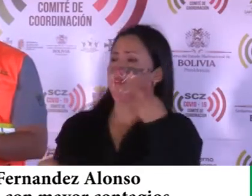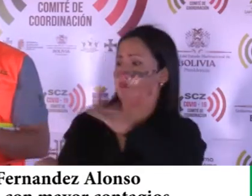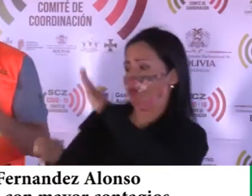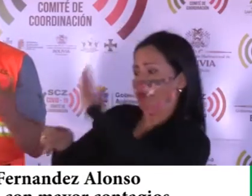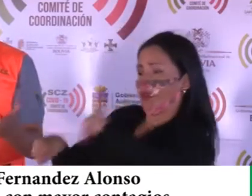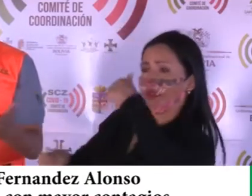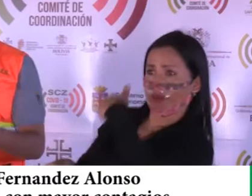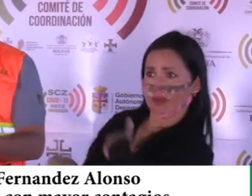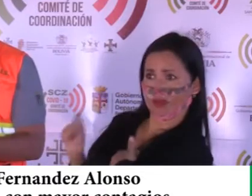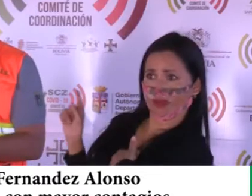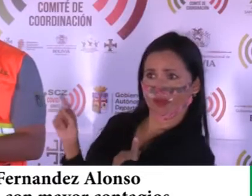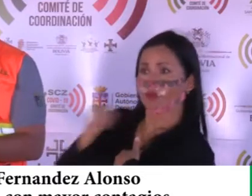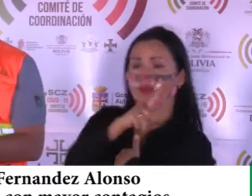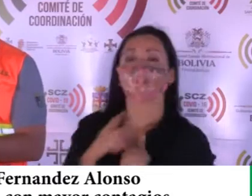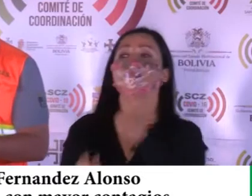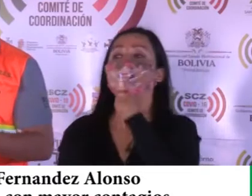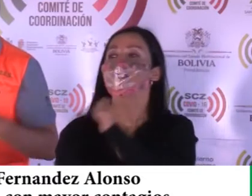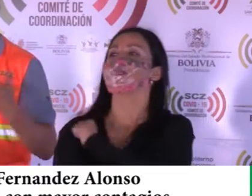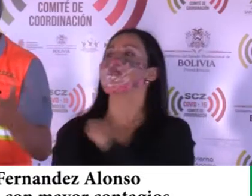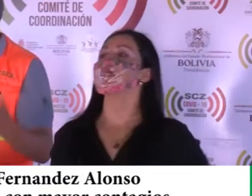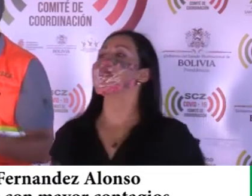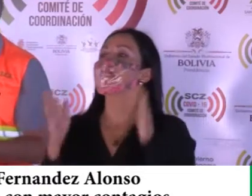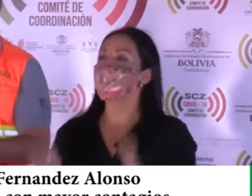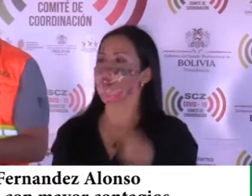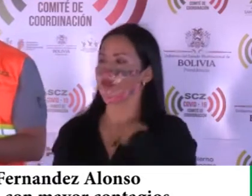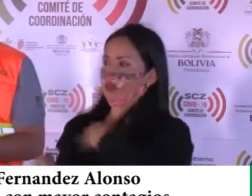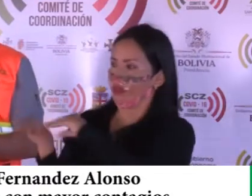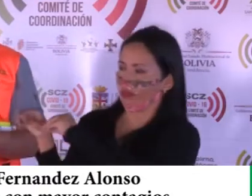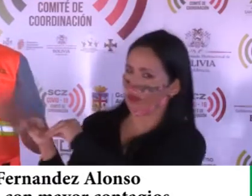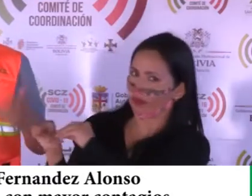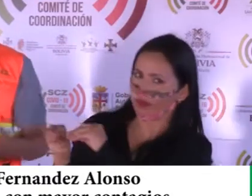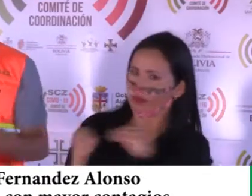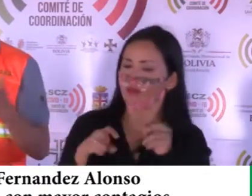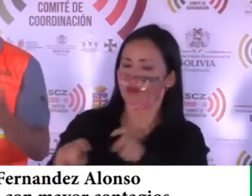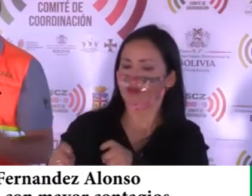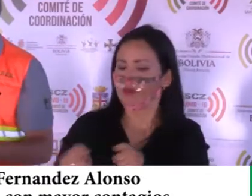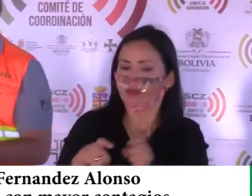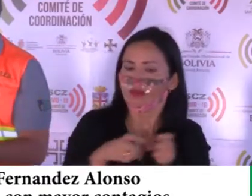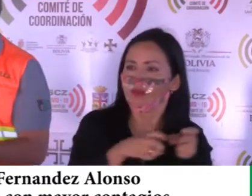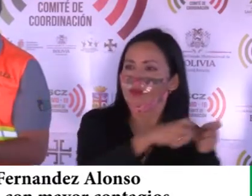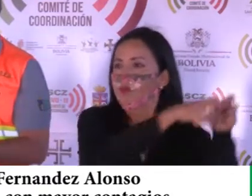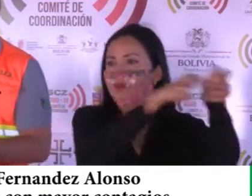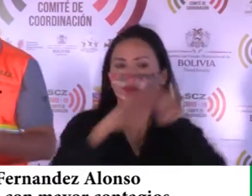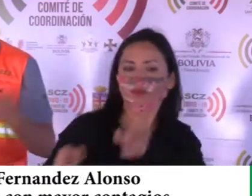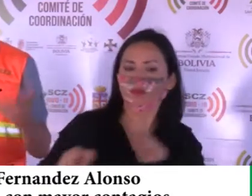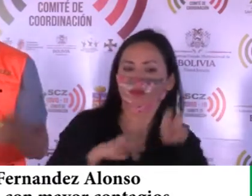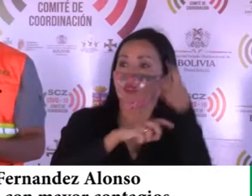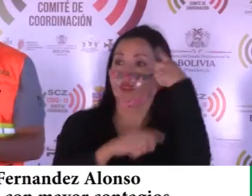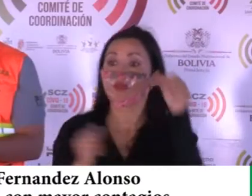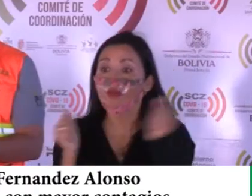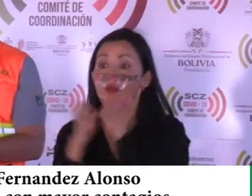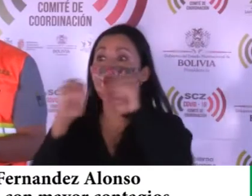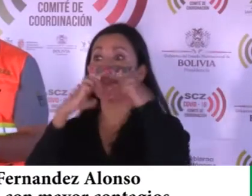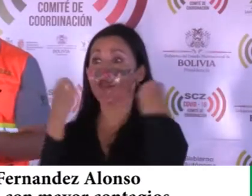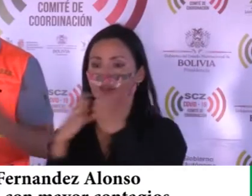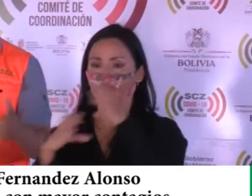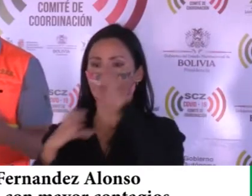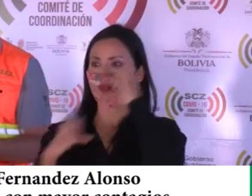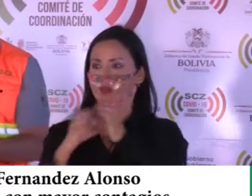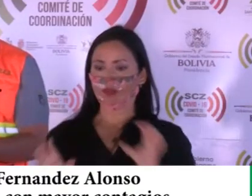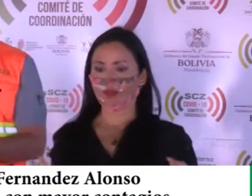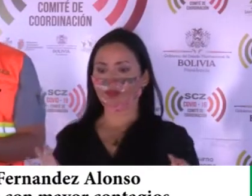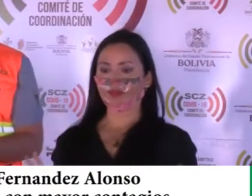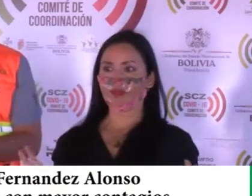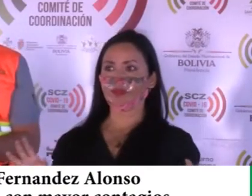del municipio de Fernández Alonso nos estamos trasladando con el equipo que nos ceden los productores para que lo administremos y